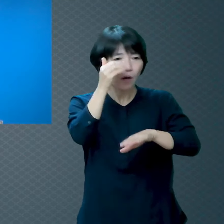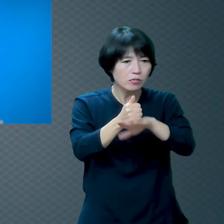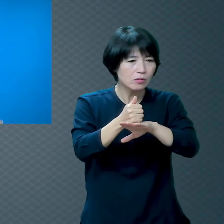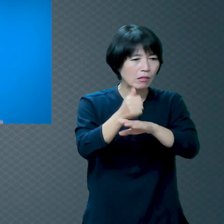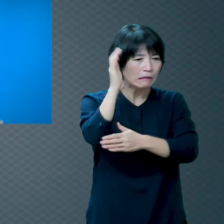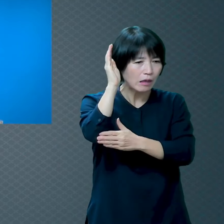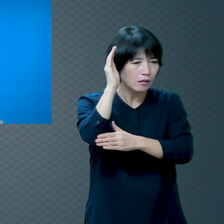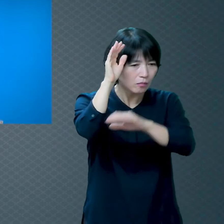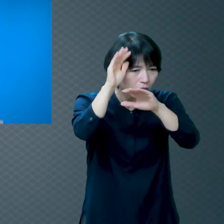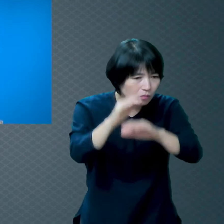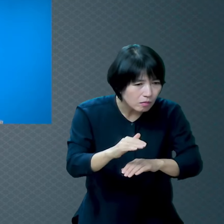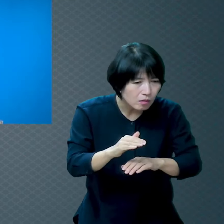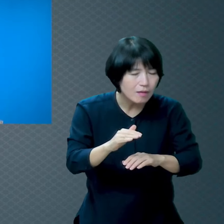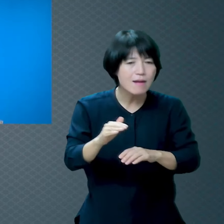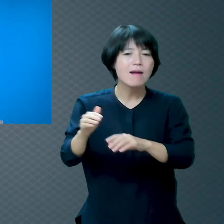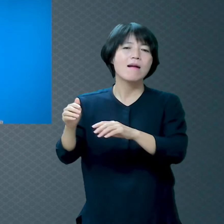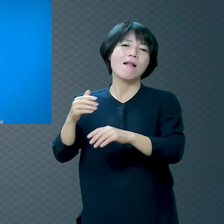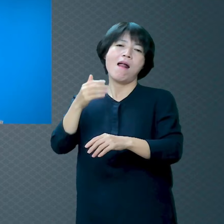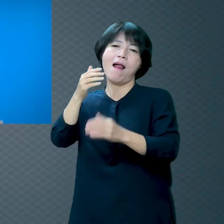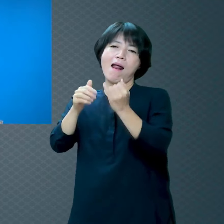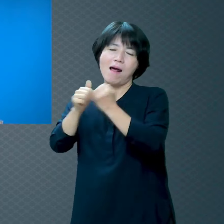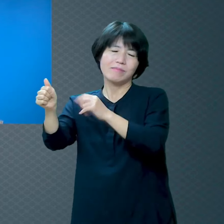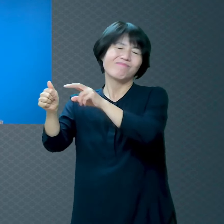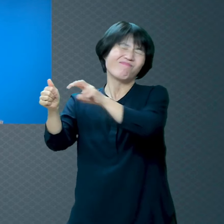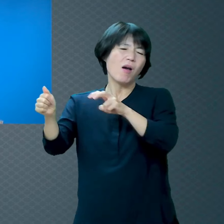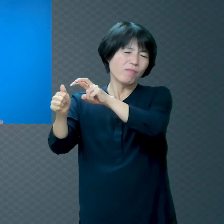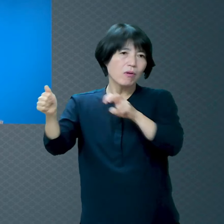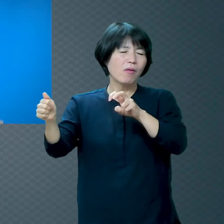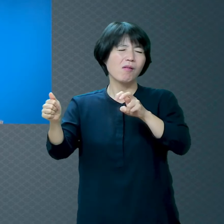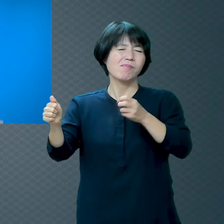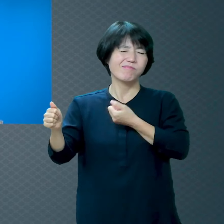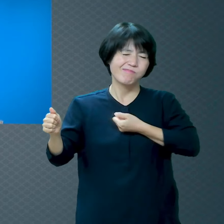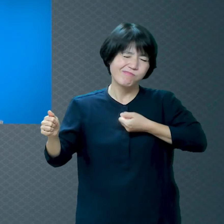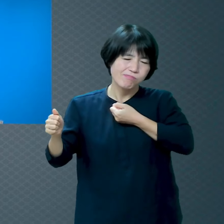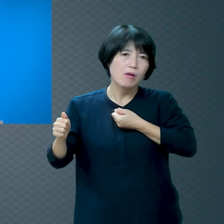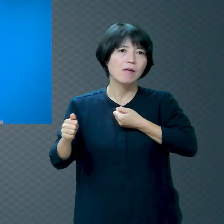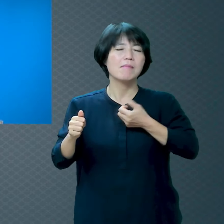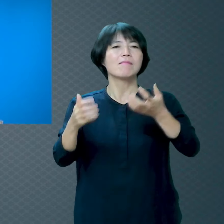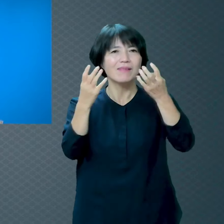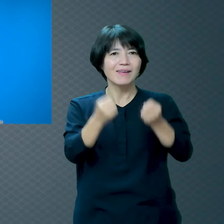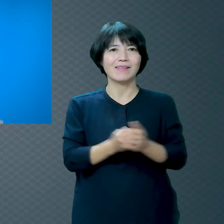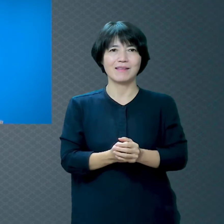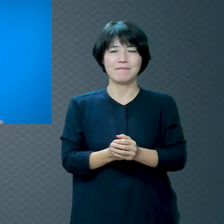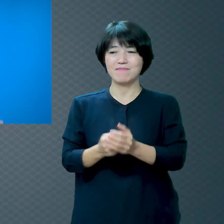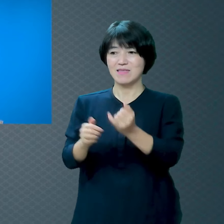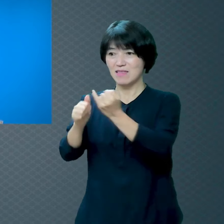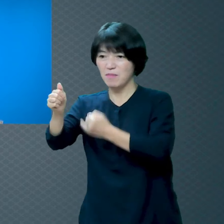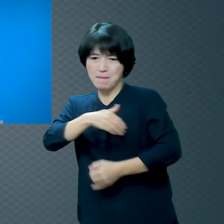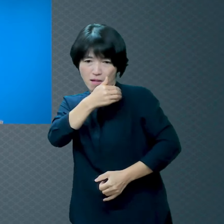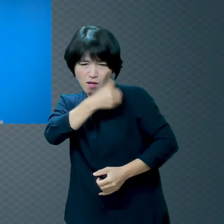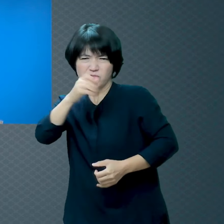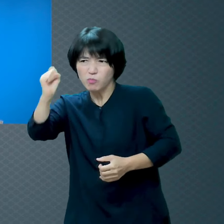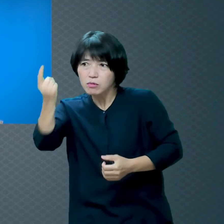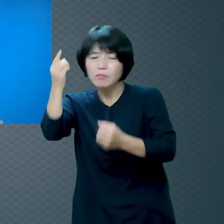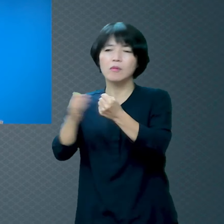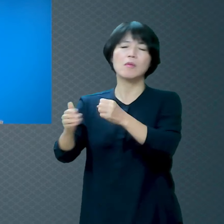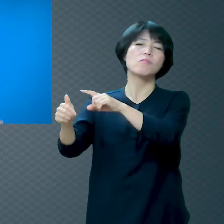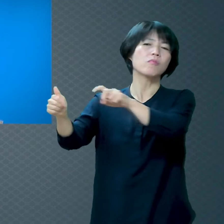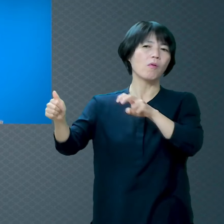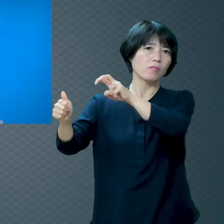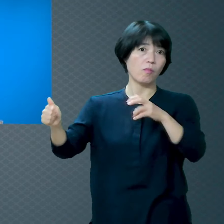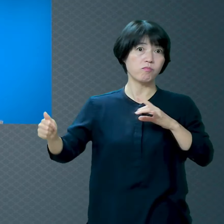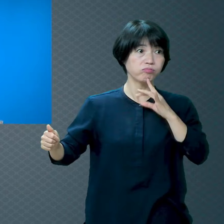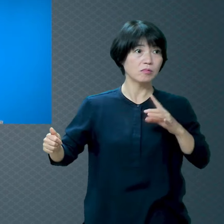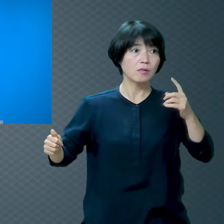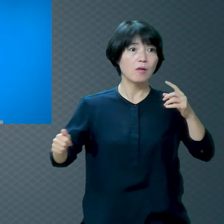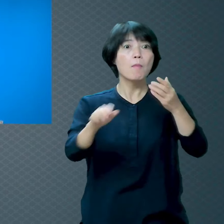아이 그거야 그 인간이 미워하게 하니까 내가 미워했지 괜히 미워해? 맞는